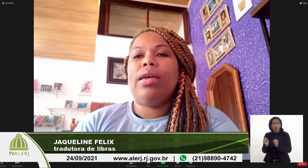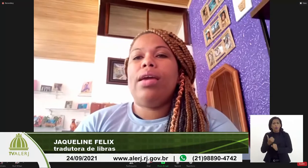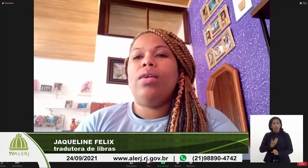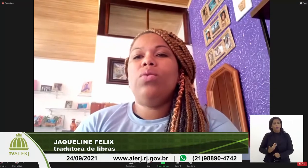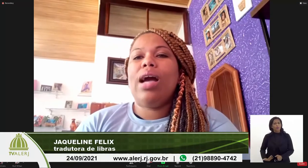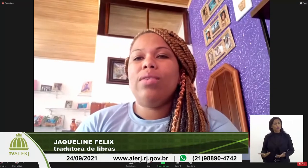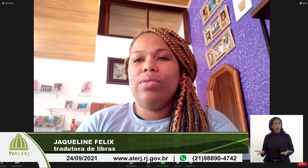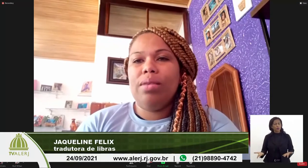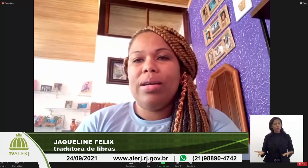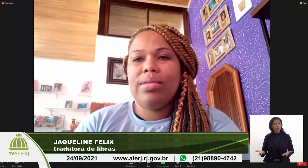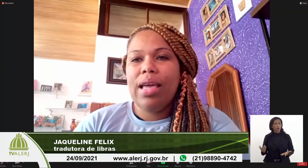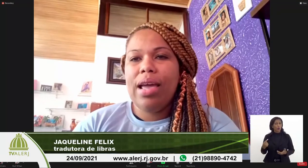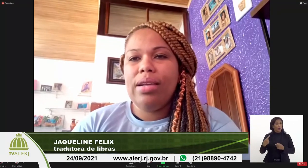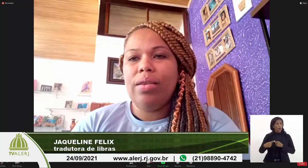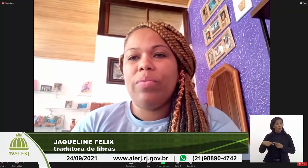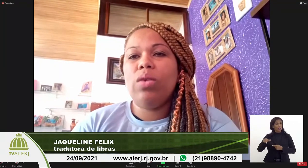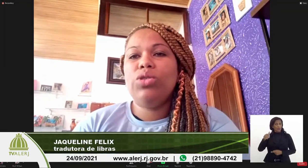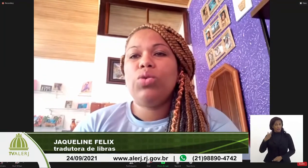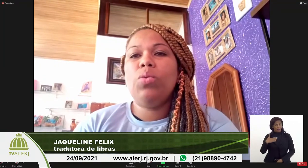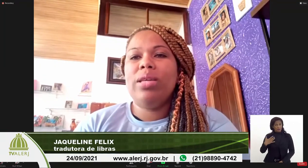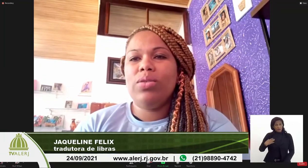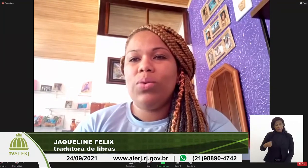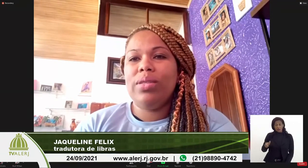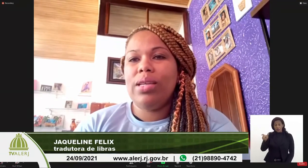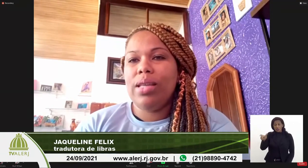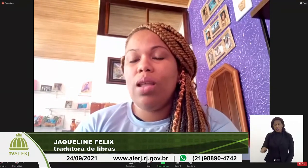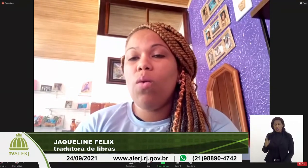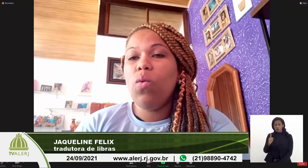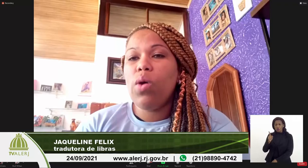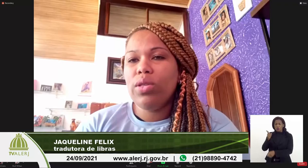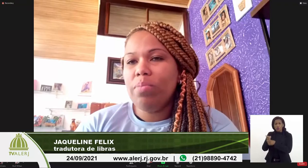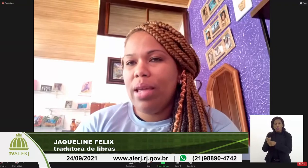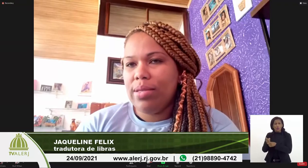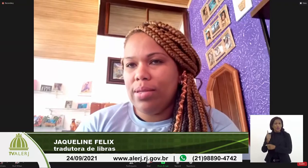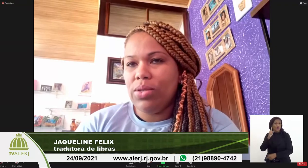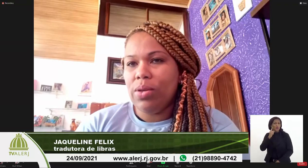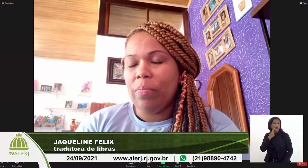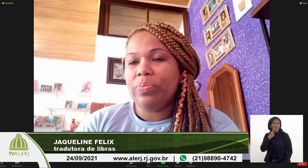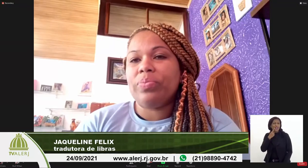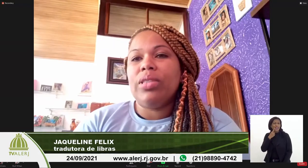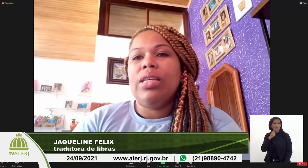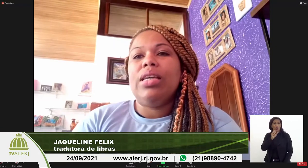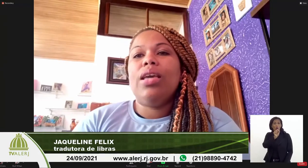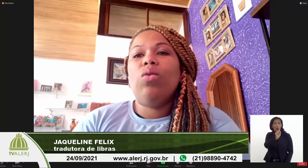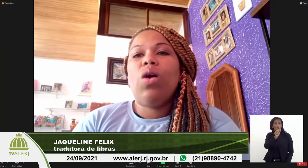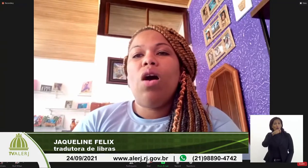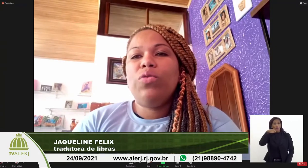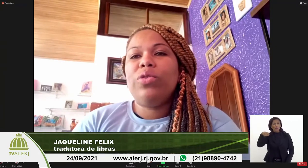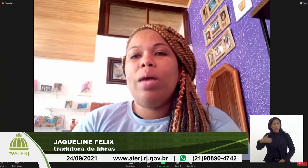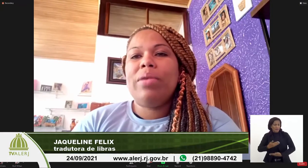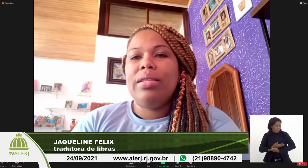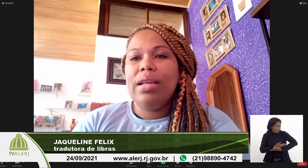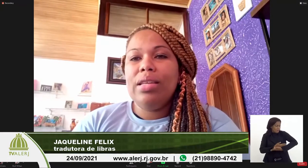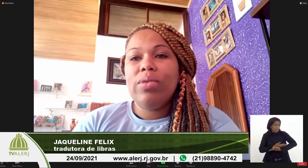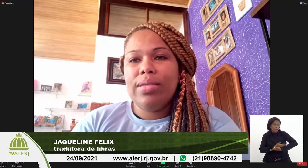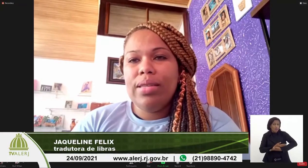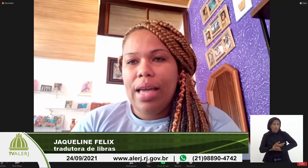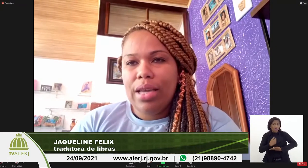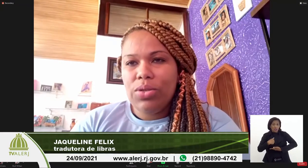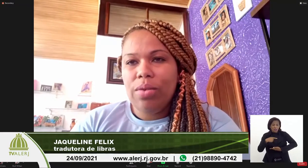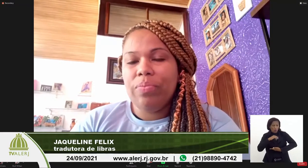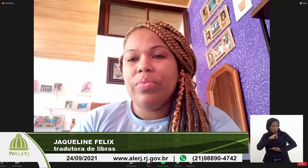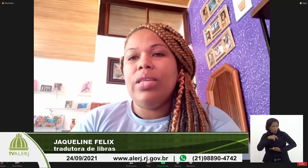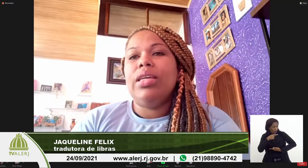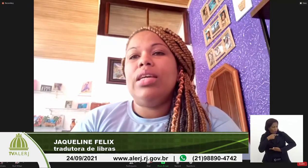porque, no caso da Marcele, eu descobri a surdez dela com oito meses, e eu logo fui aprender a língua de